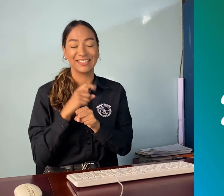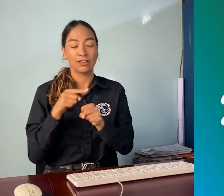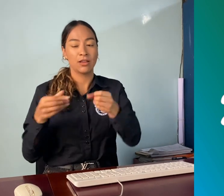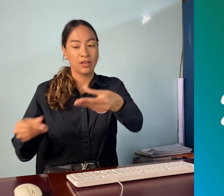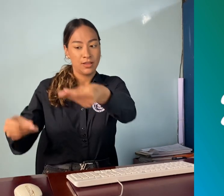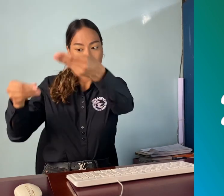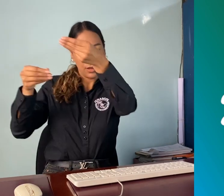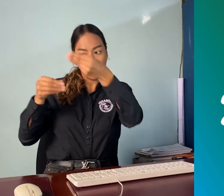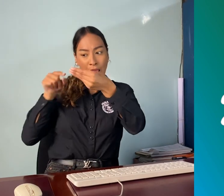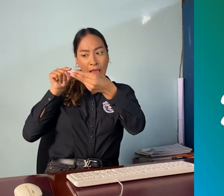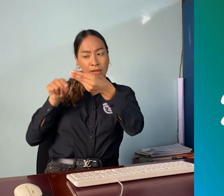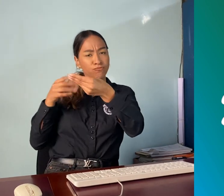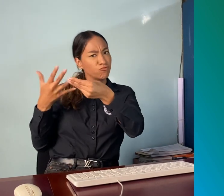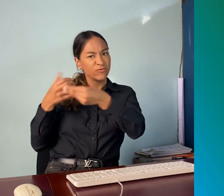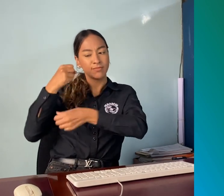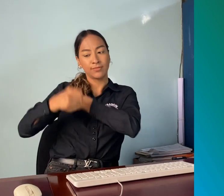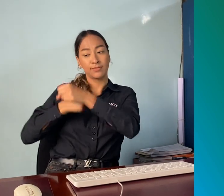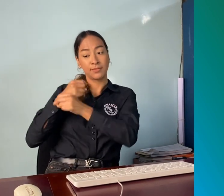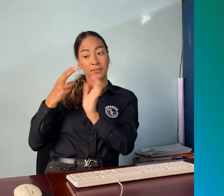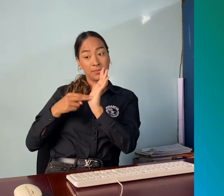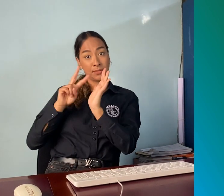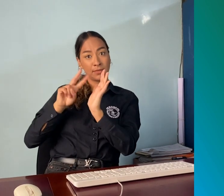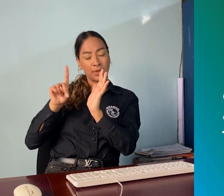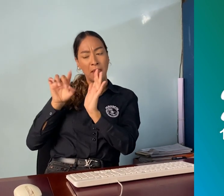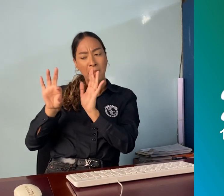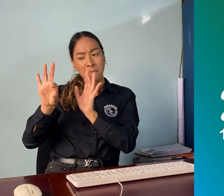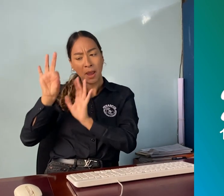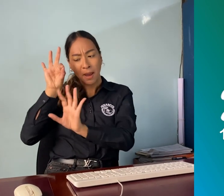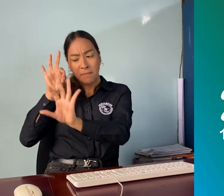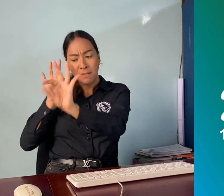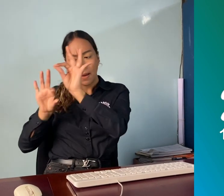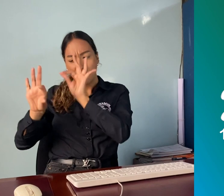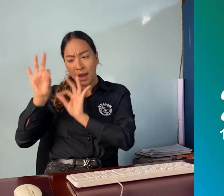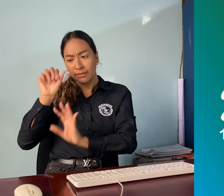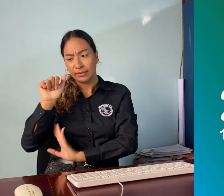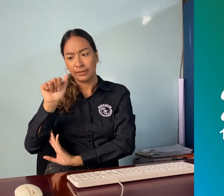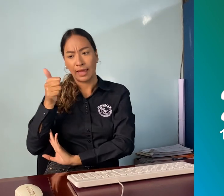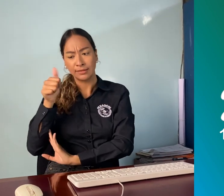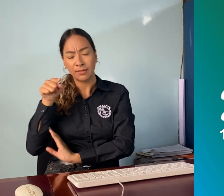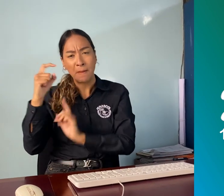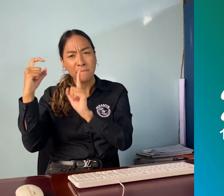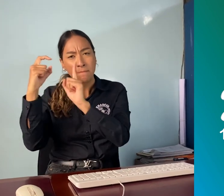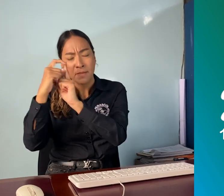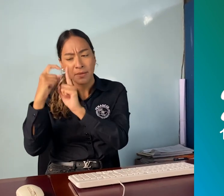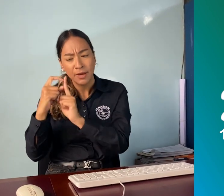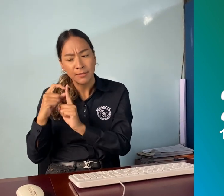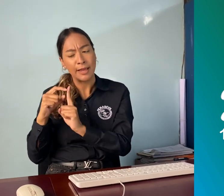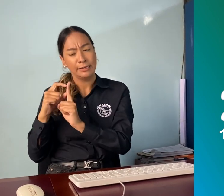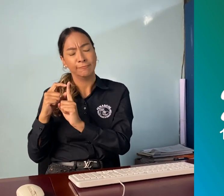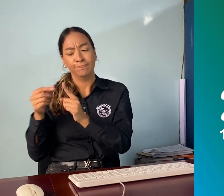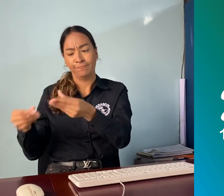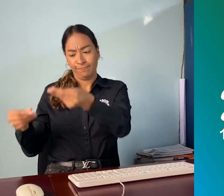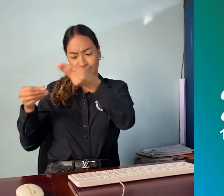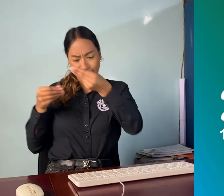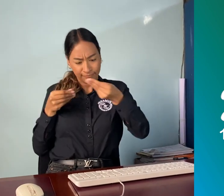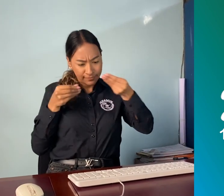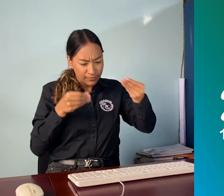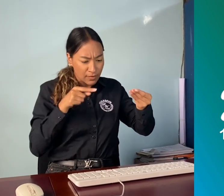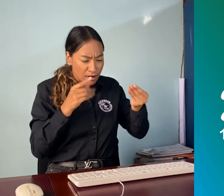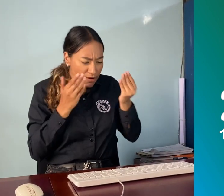Que consistió en el análisis, investigación conceptual, uso y de ser necesario modificación